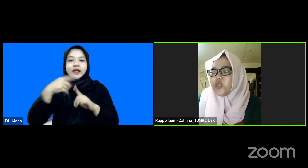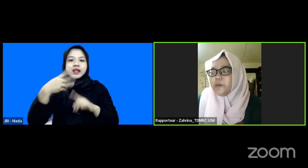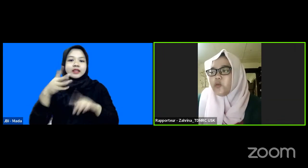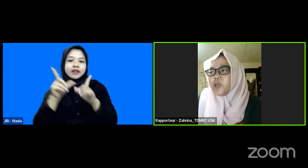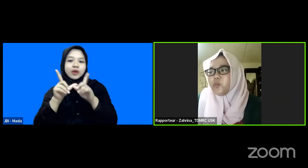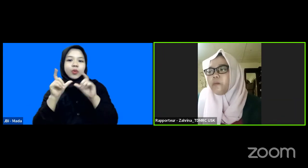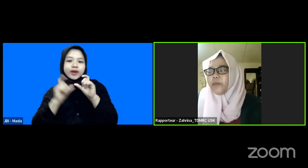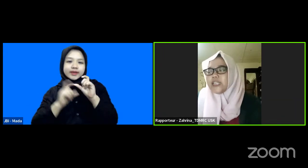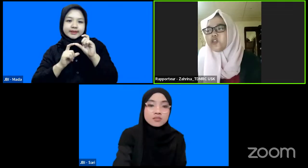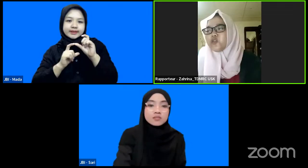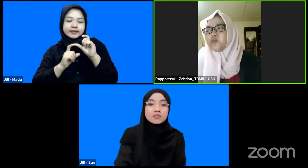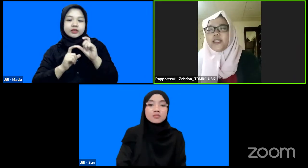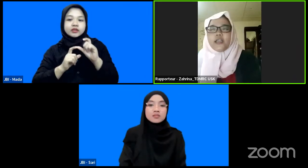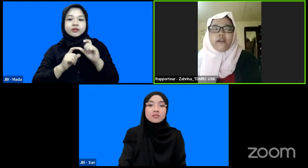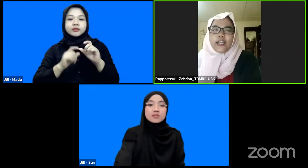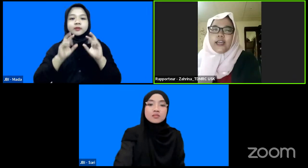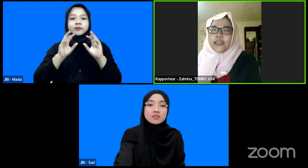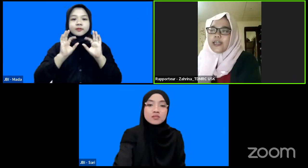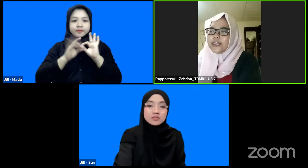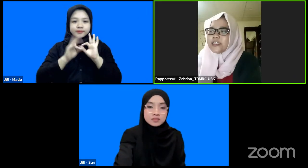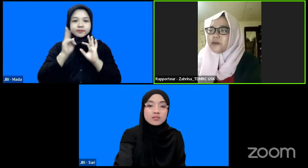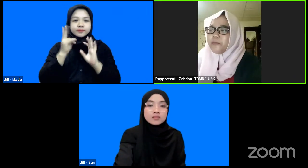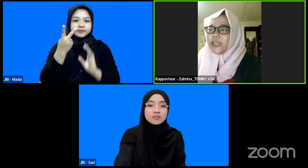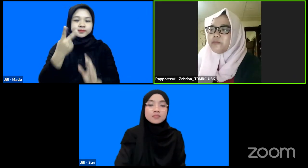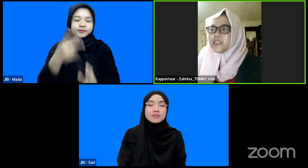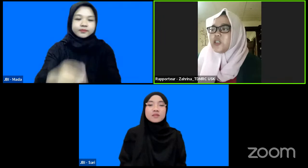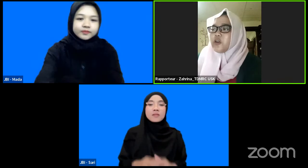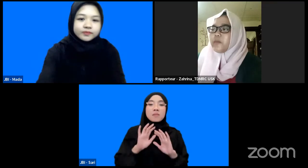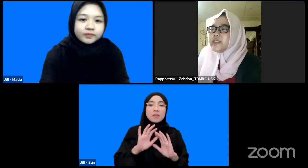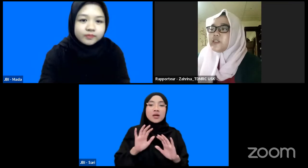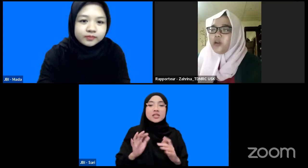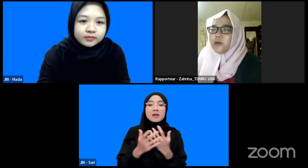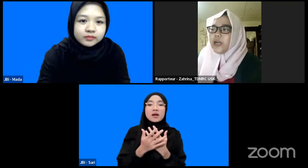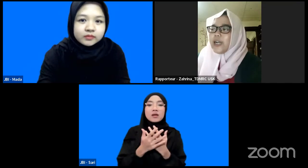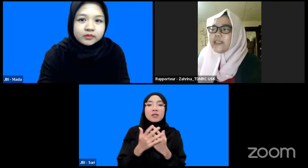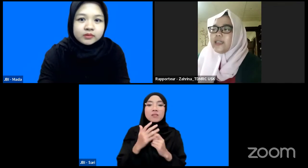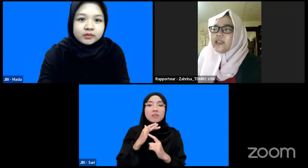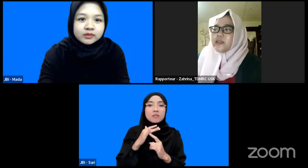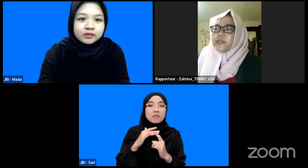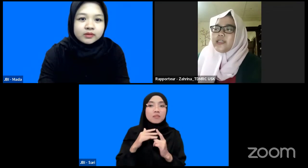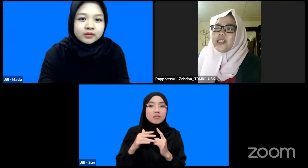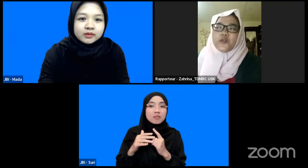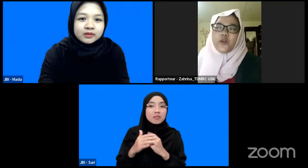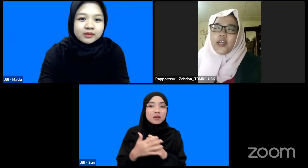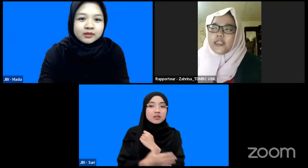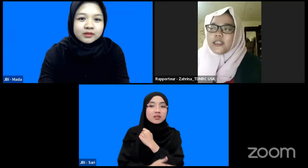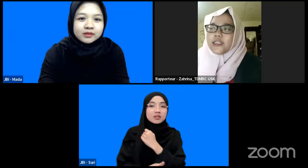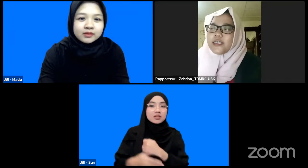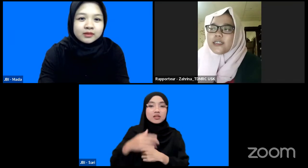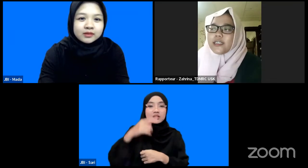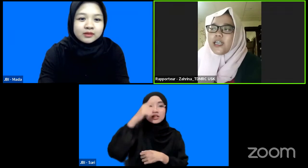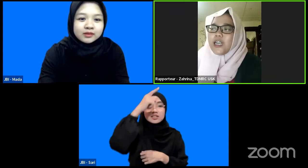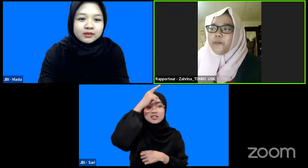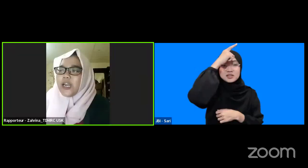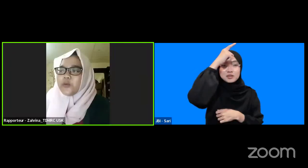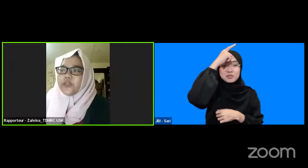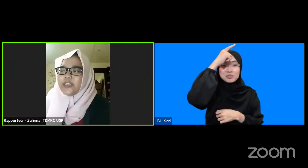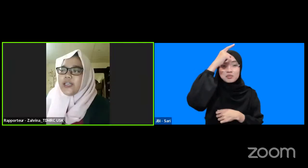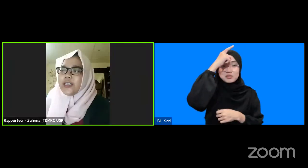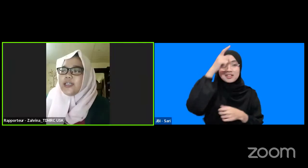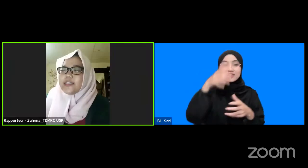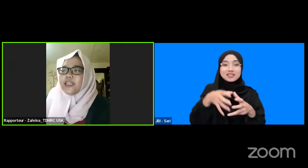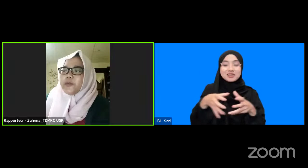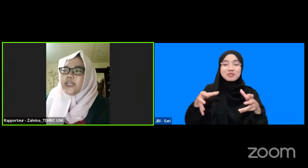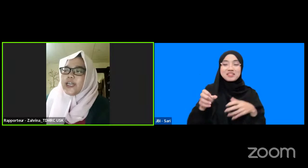kejadian tsunami 2004 itu banyak warga negara Jerman yang menjadi orang-orang gunung terbesar kedua setelah perang